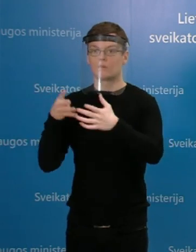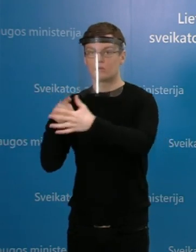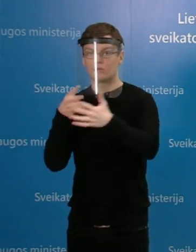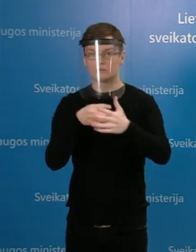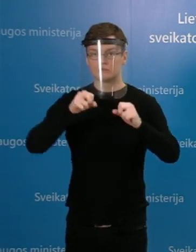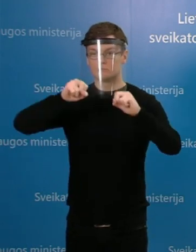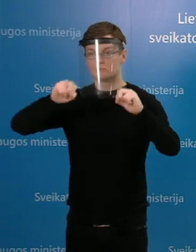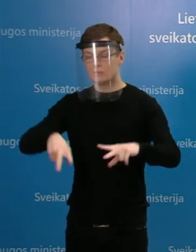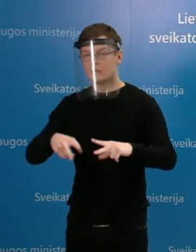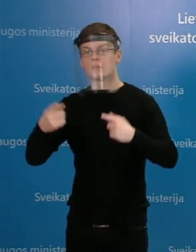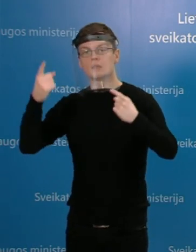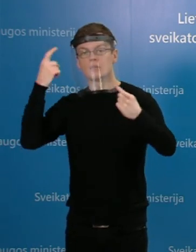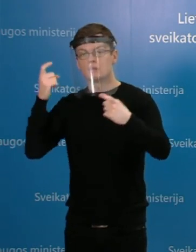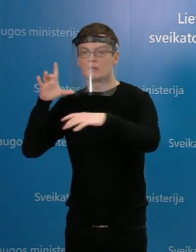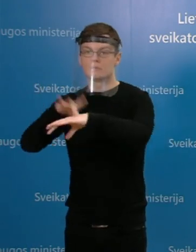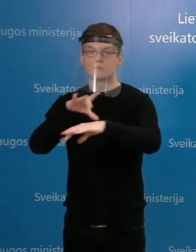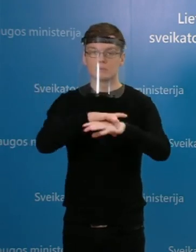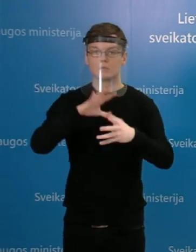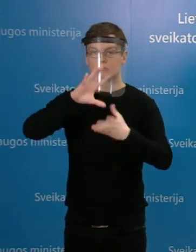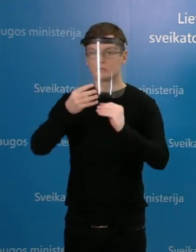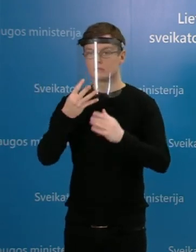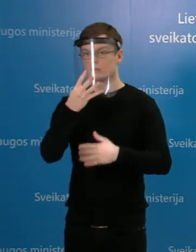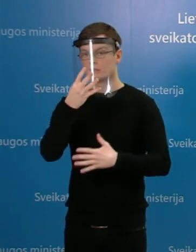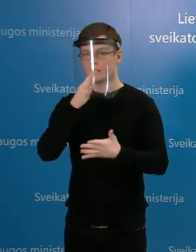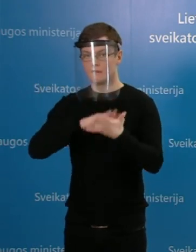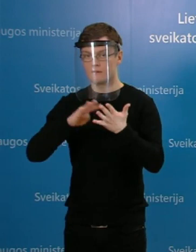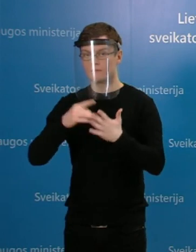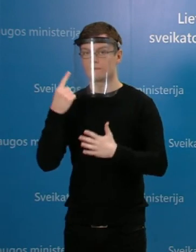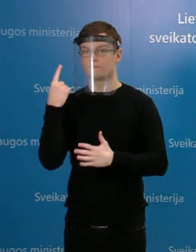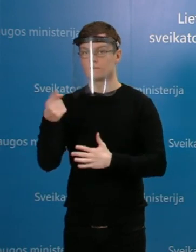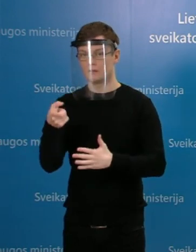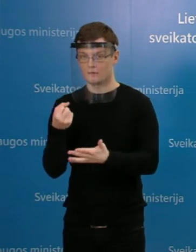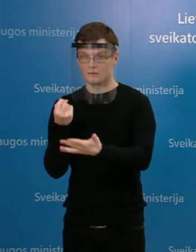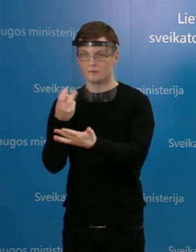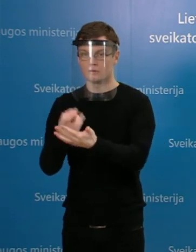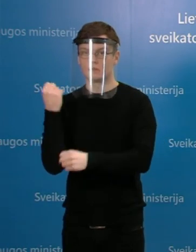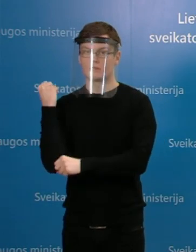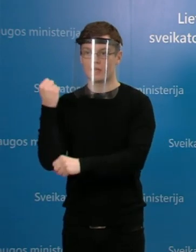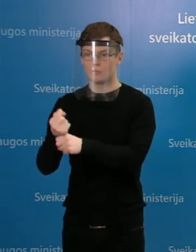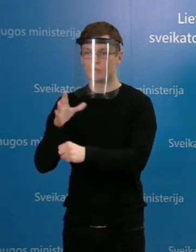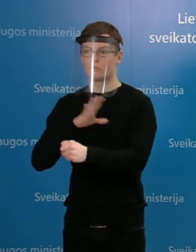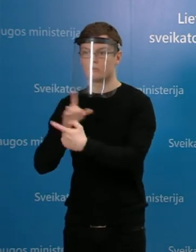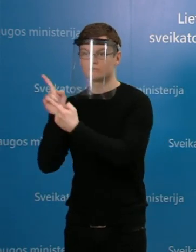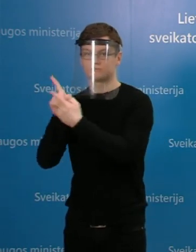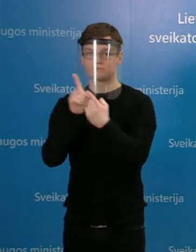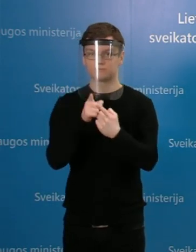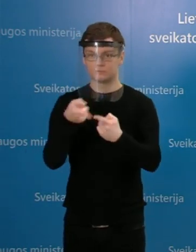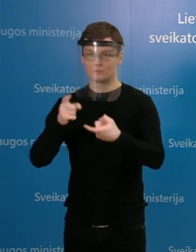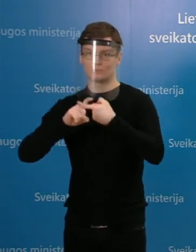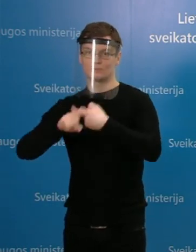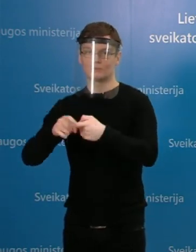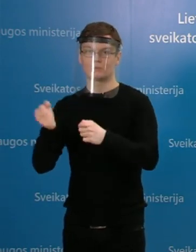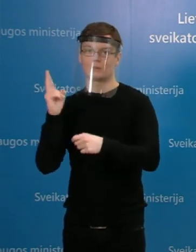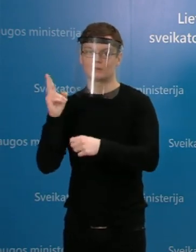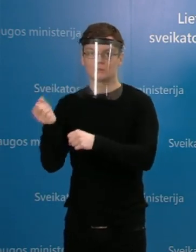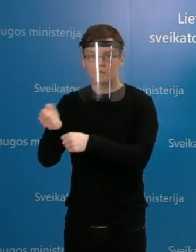duomenėmis nustatyti yra 91 šios lygoninės darbuotojas turėję sąlyti su užsikrėtusiais